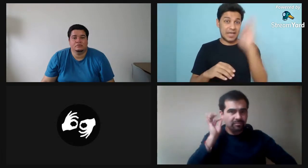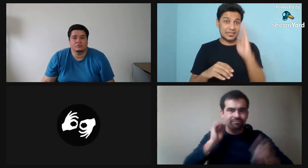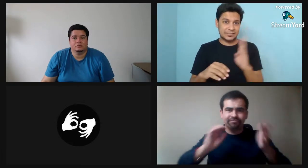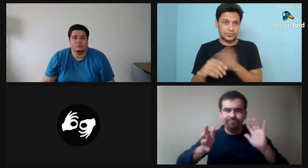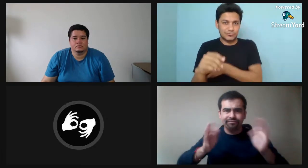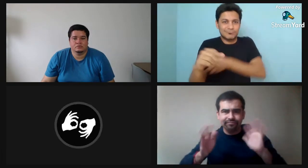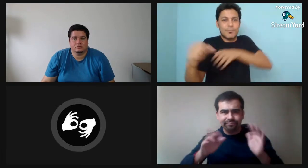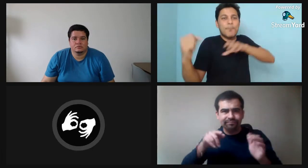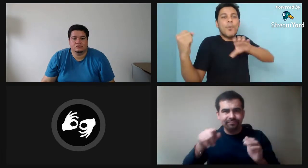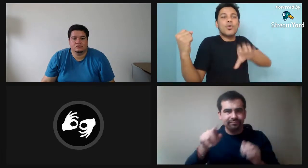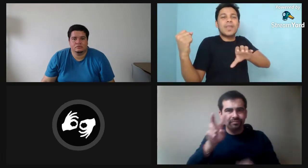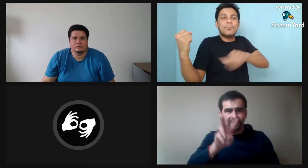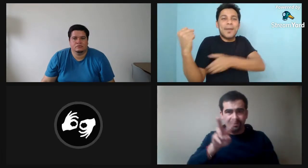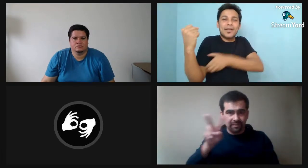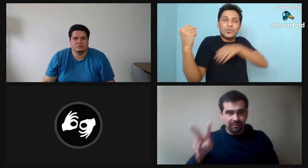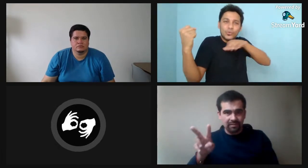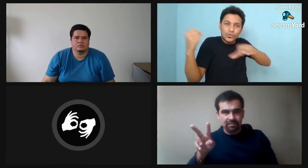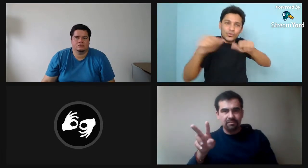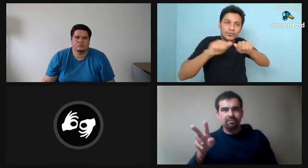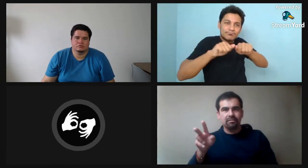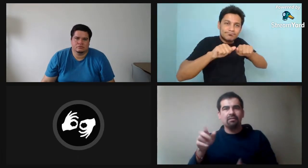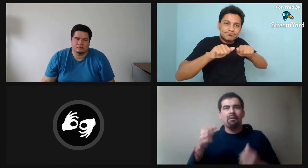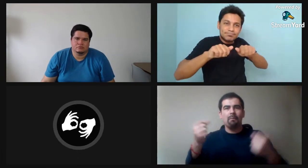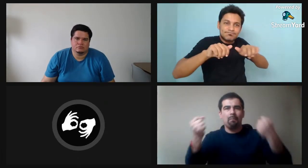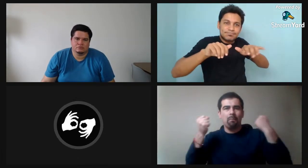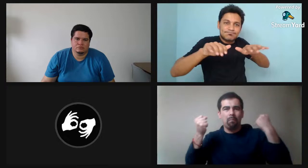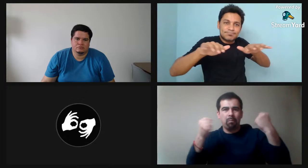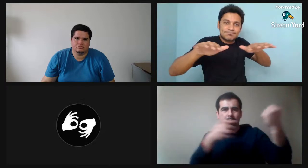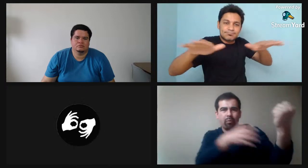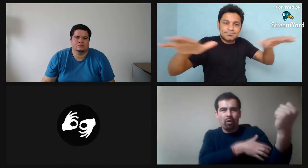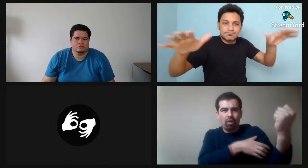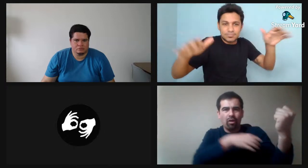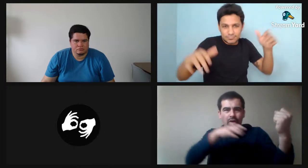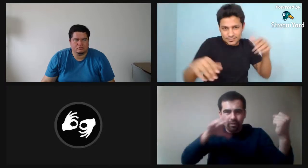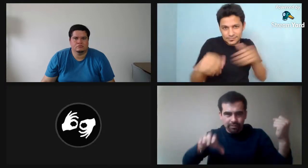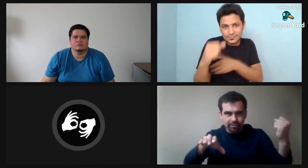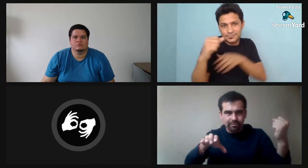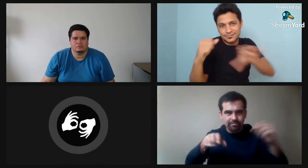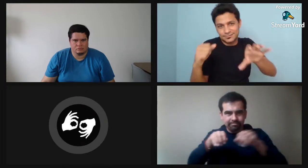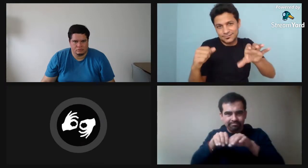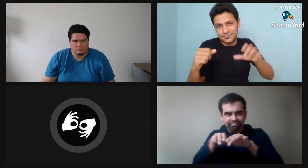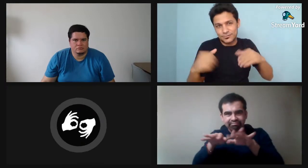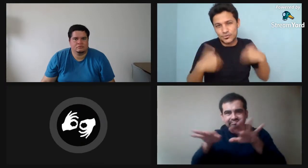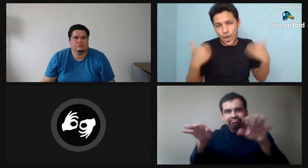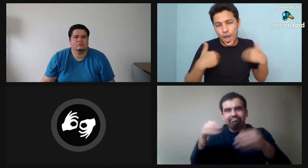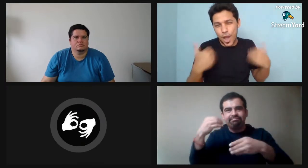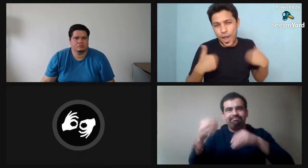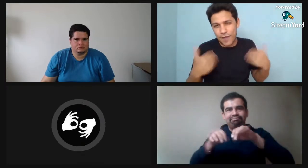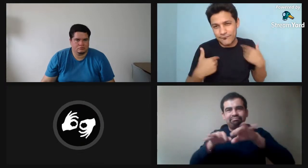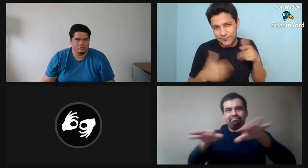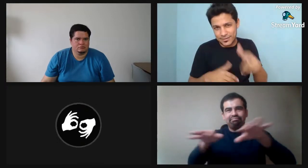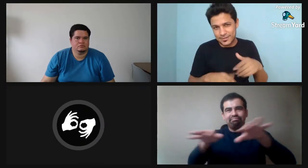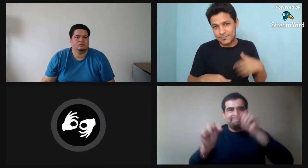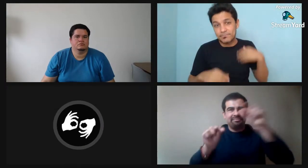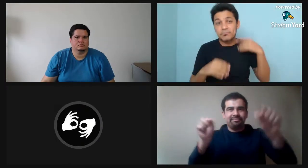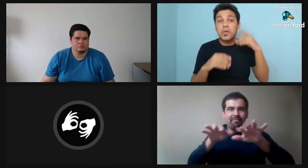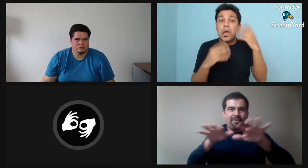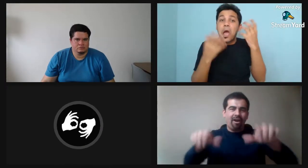Bueno, ella es una brasileña que está muy empoderada dentro de la comunidad de